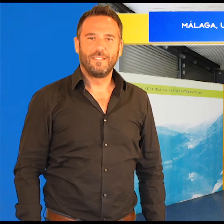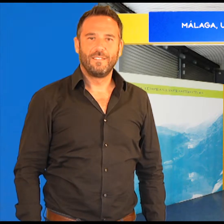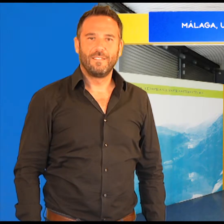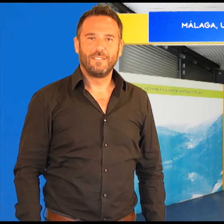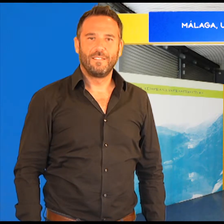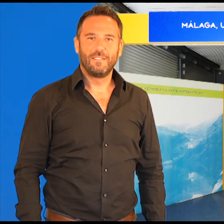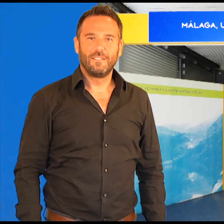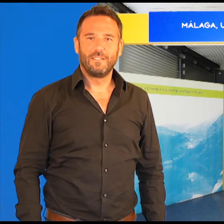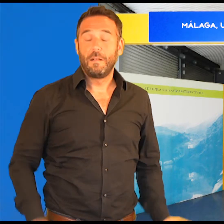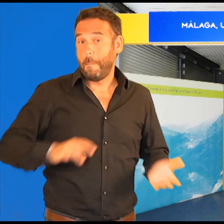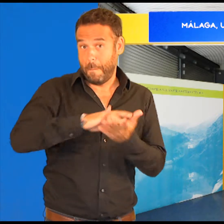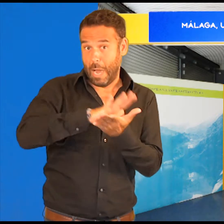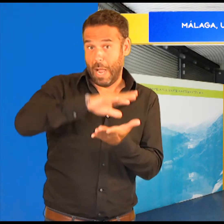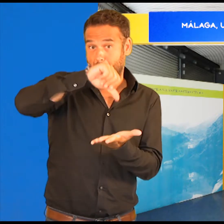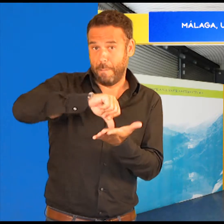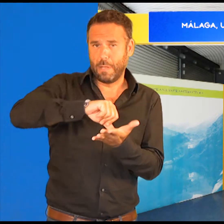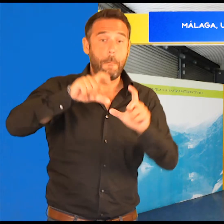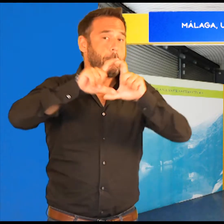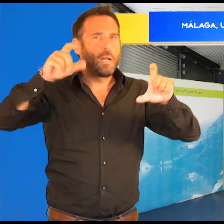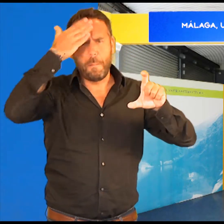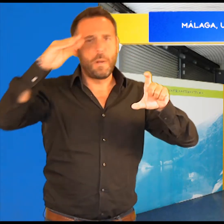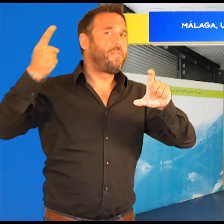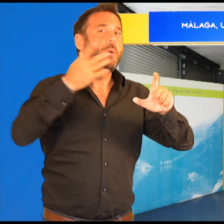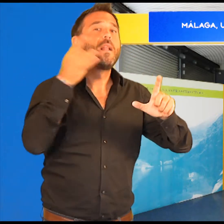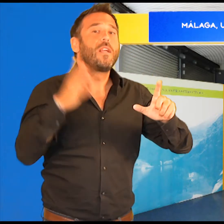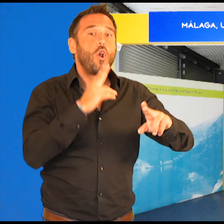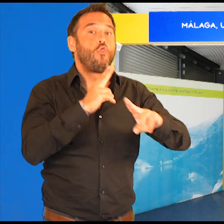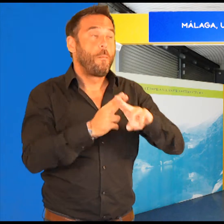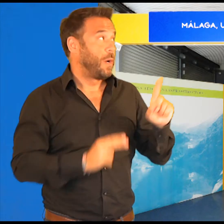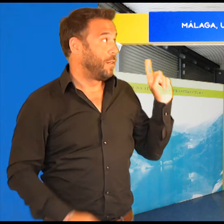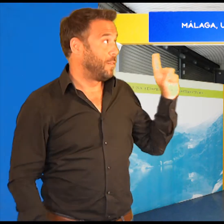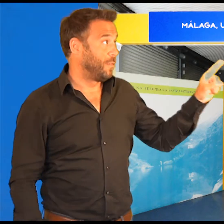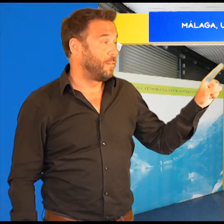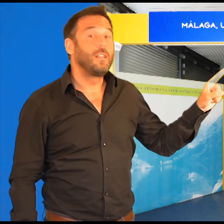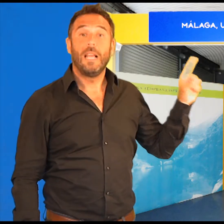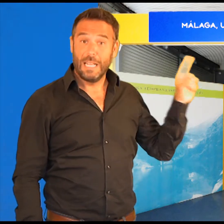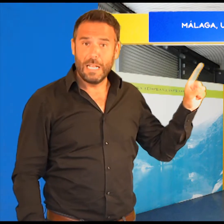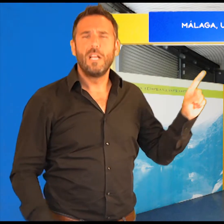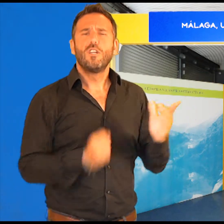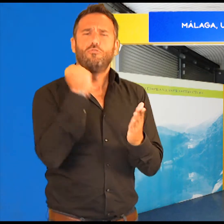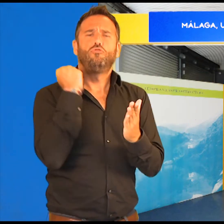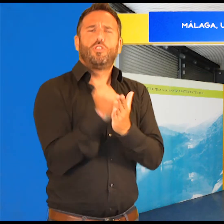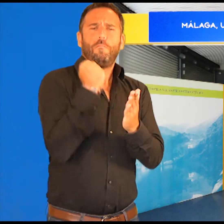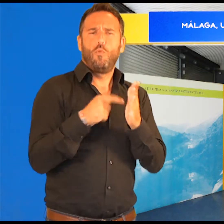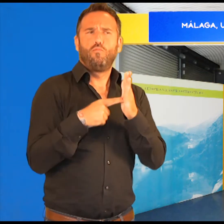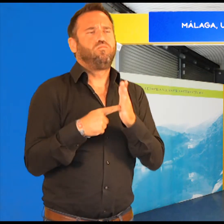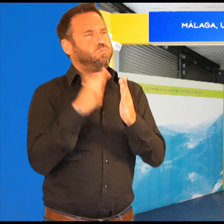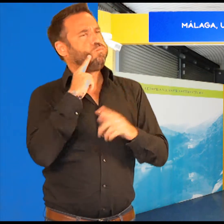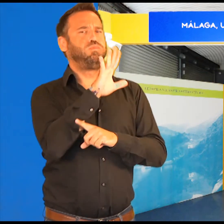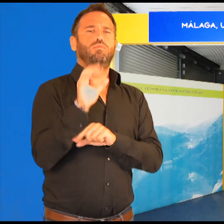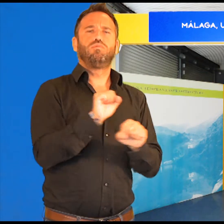En la capital la principal empresa fue Industria Malagueña Sociedad Anónima, que fue un símbolo de la industria durante el siglo XIX.